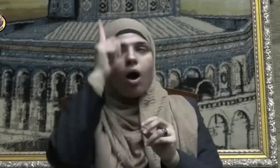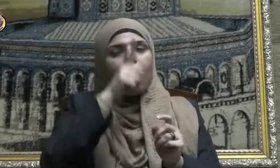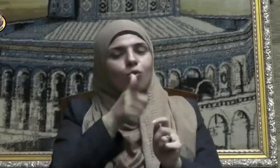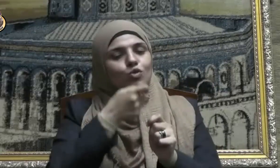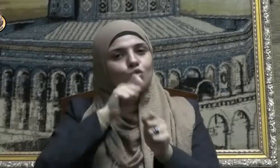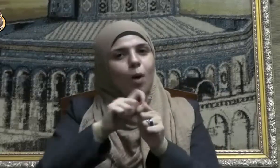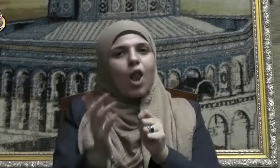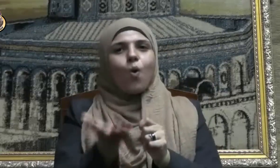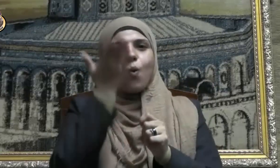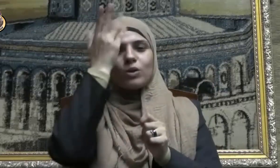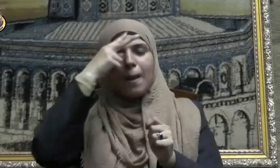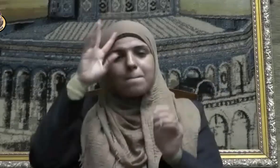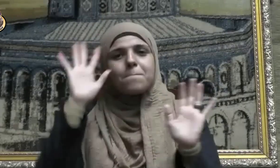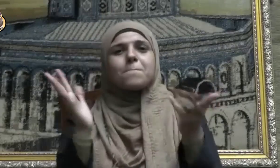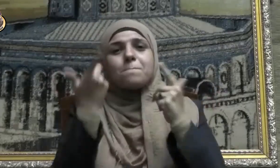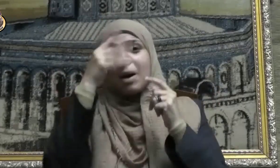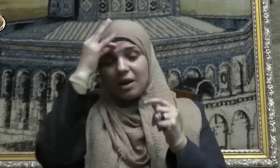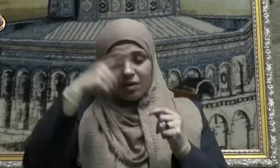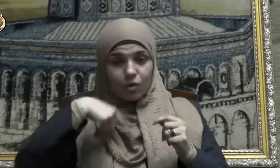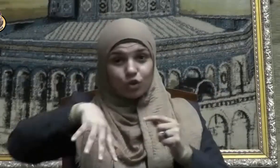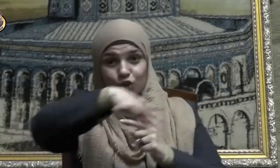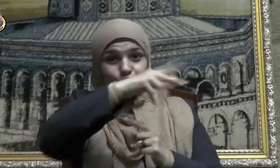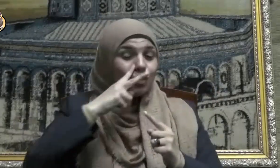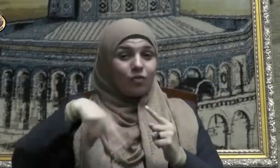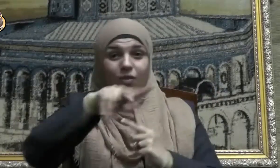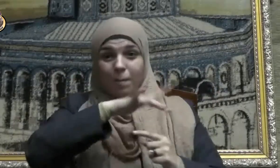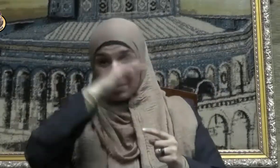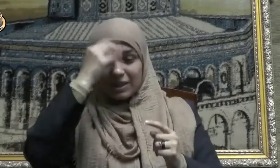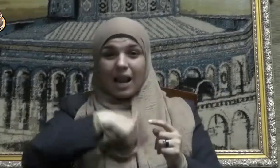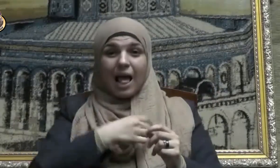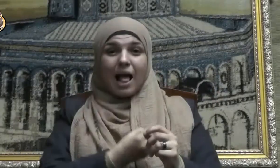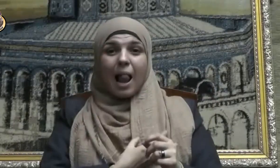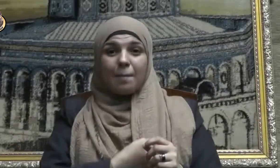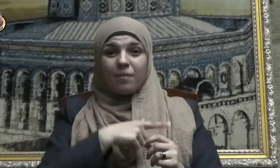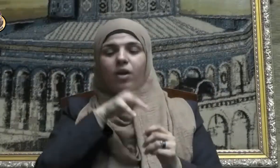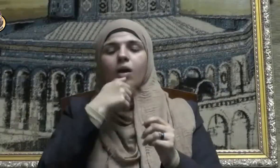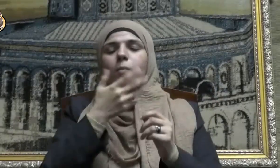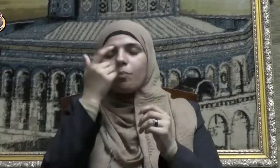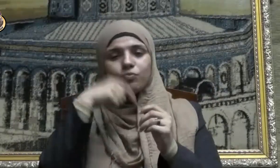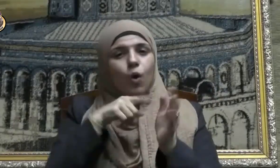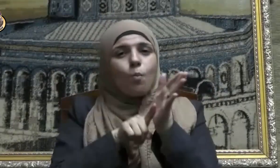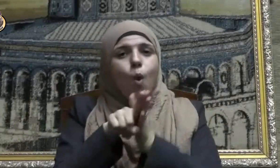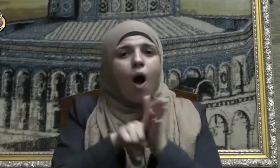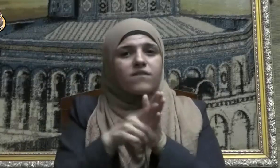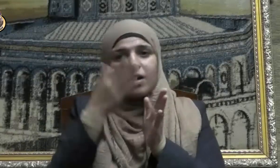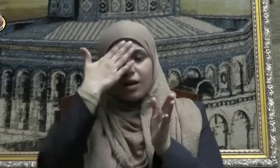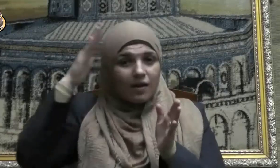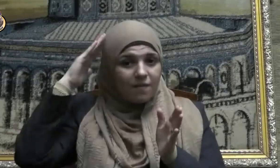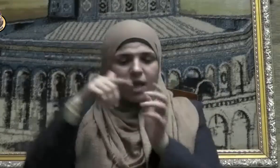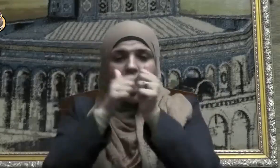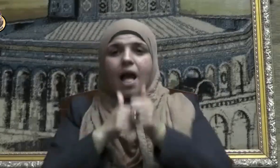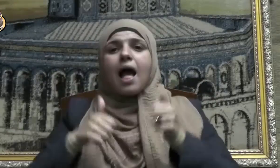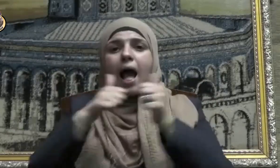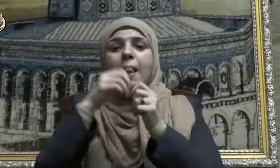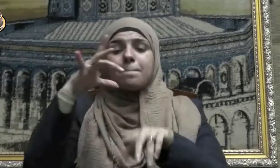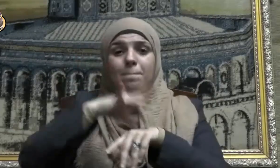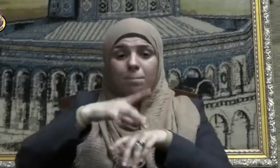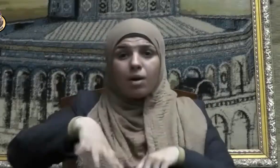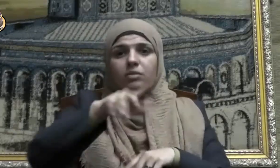ومن من حولكم من الأعراب منافقون ومن أهل المدينة مردوا على النفاق